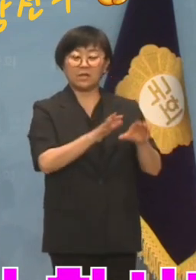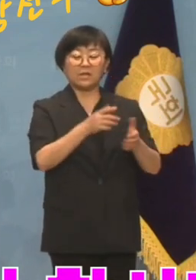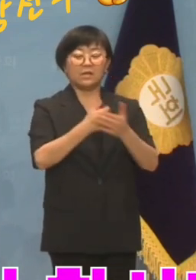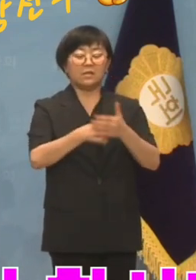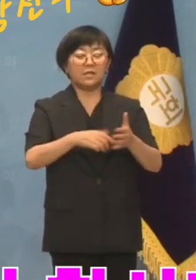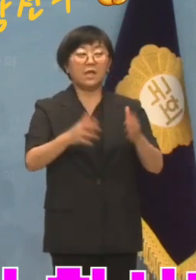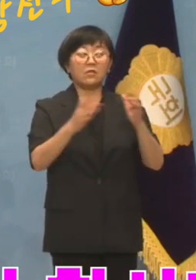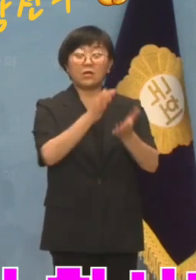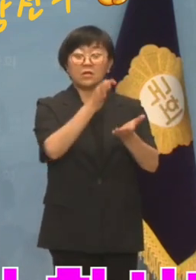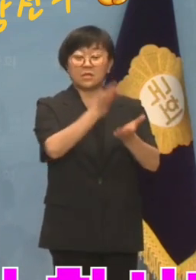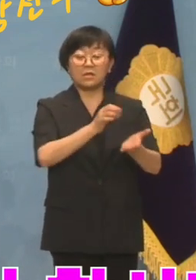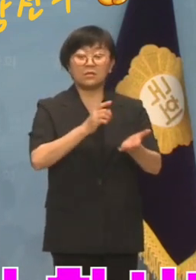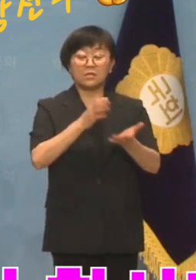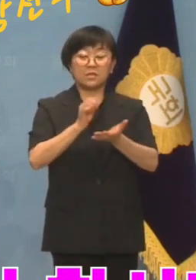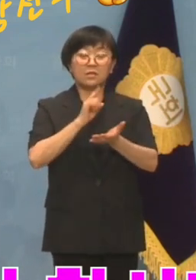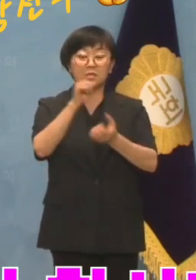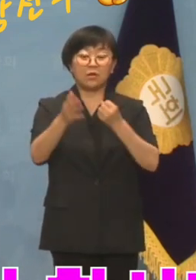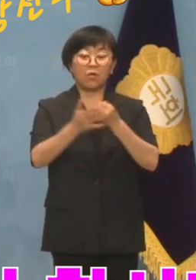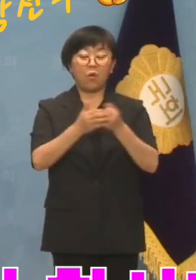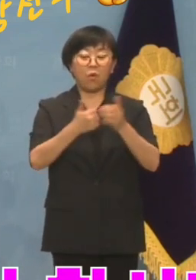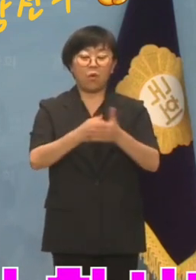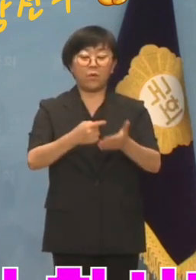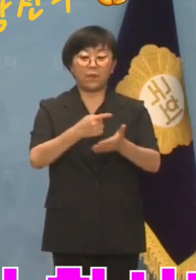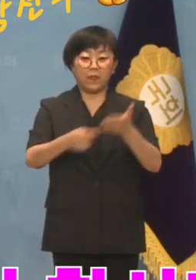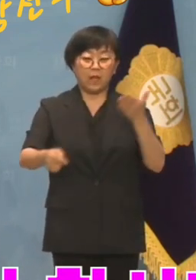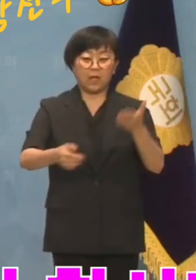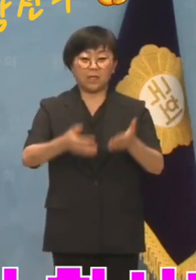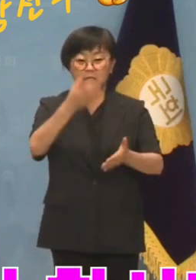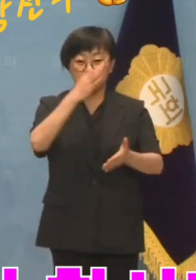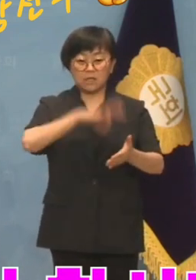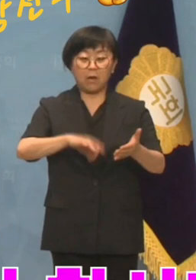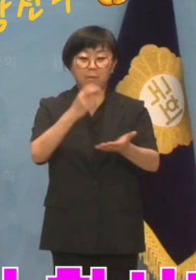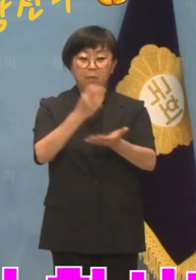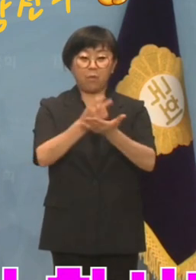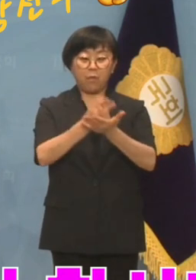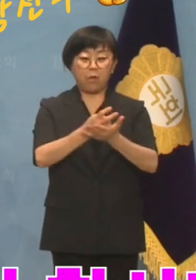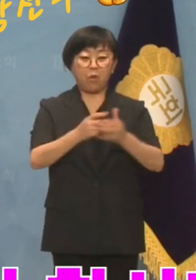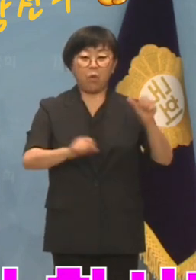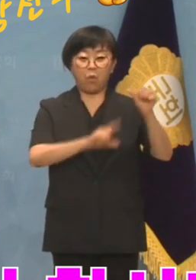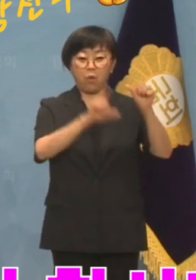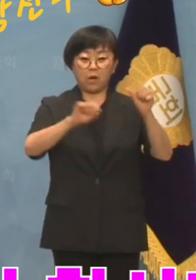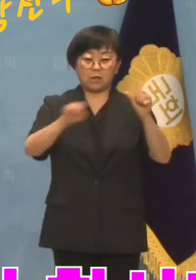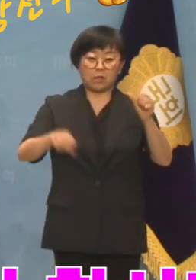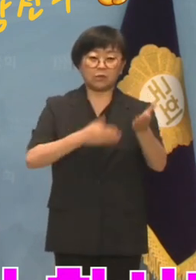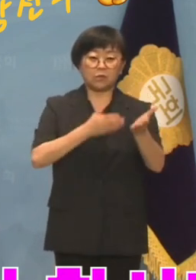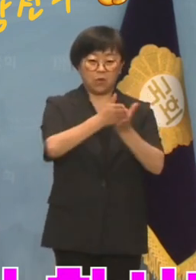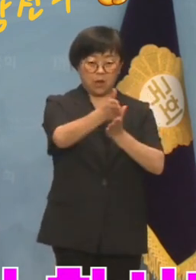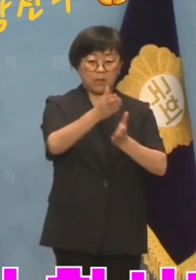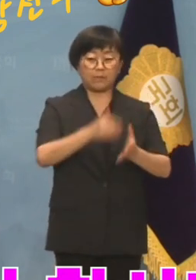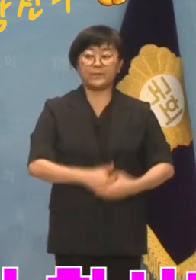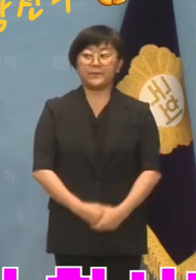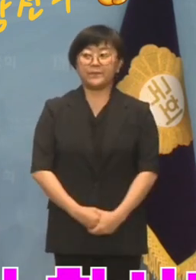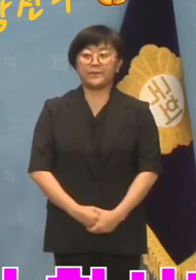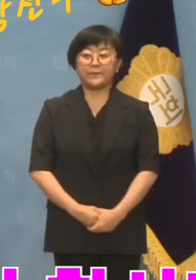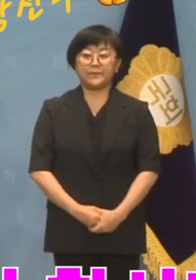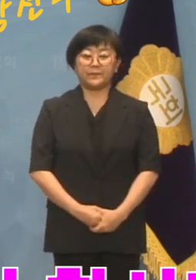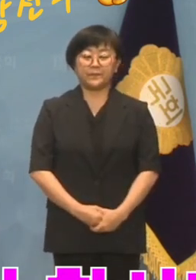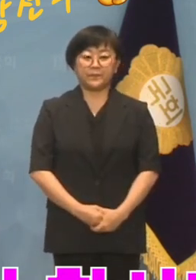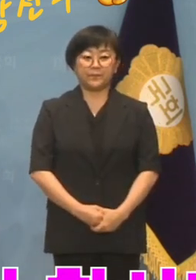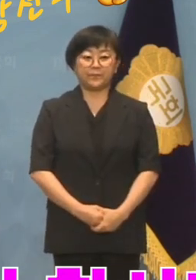가산자산을 재산신고와 이해충돌내역에 포함시키는 법안을 5월 안에 통과시킬 것입니다.